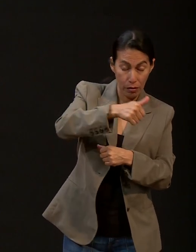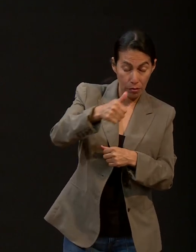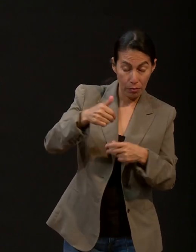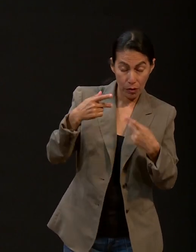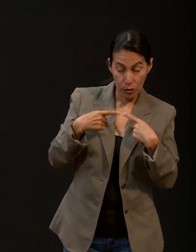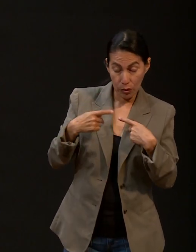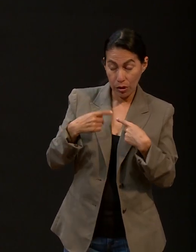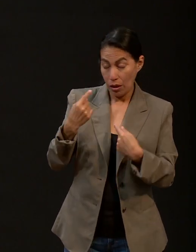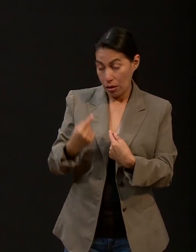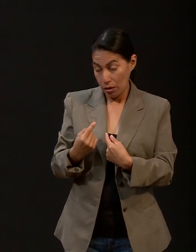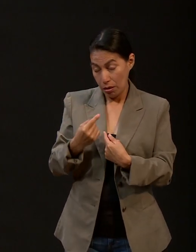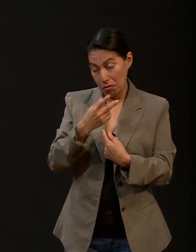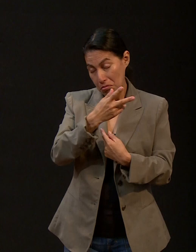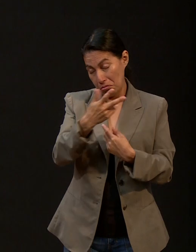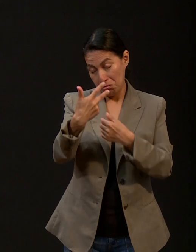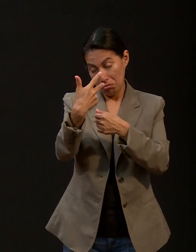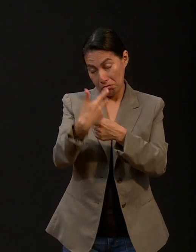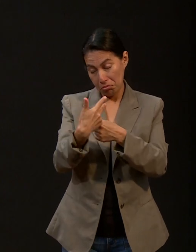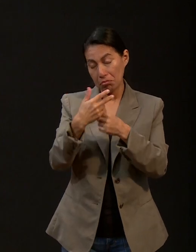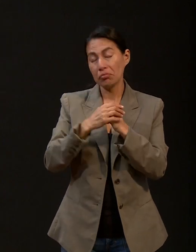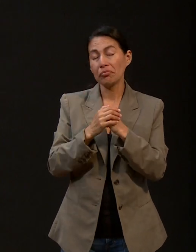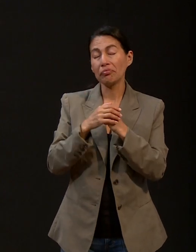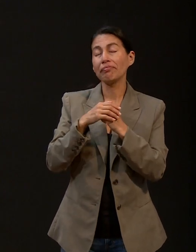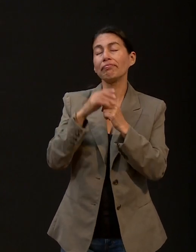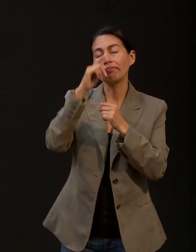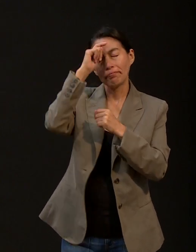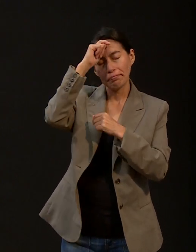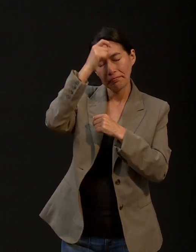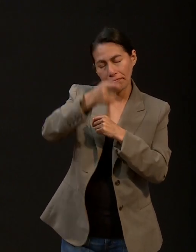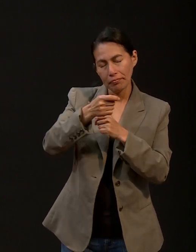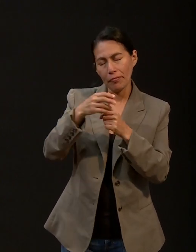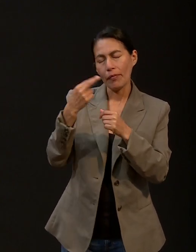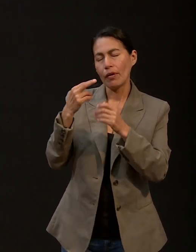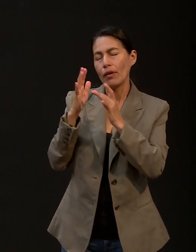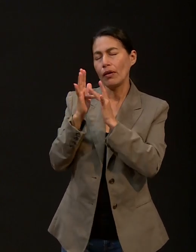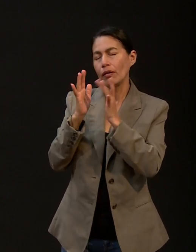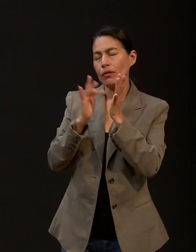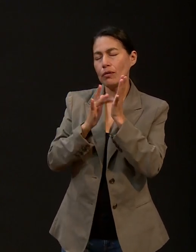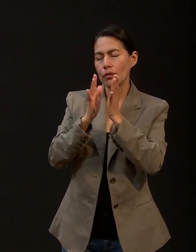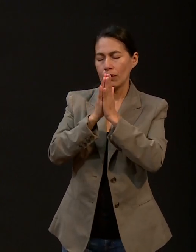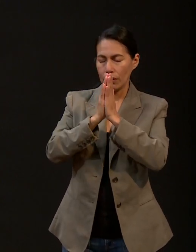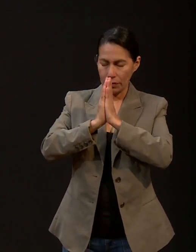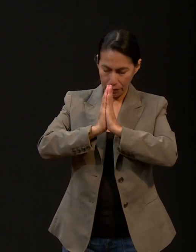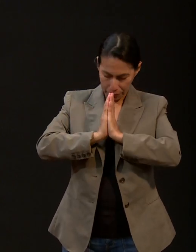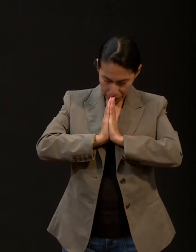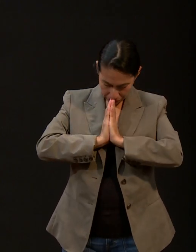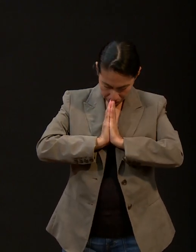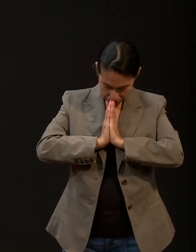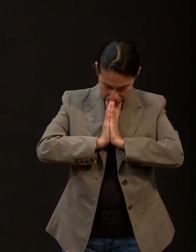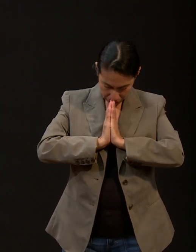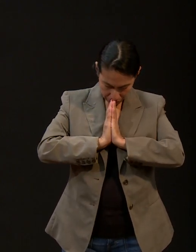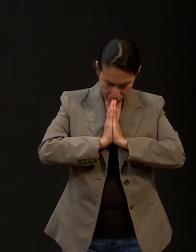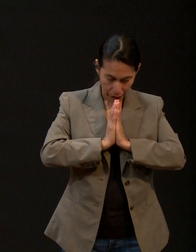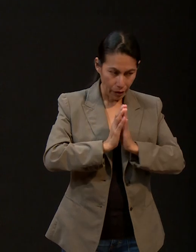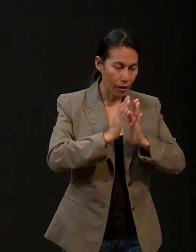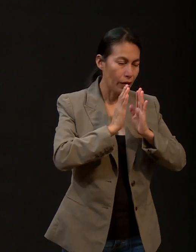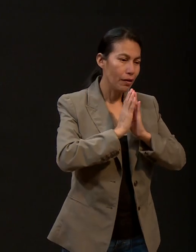de los medios. En el nombre de Cristo Jesús. Amén. Amén. Gracias, Jenny, por